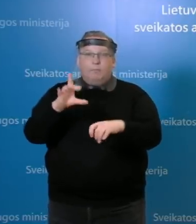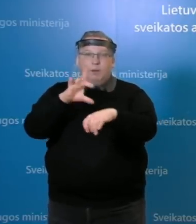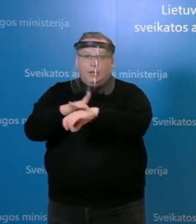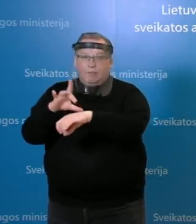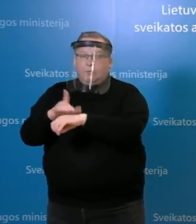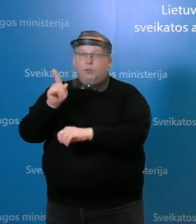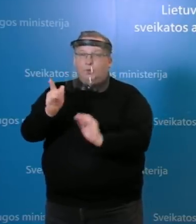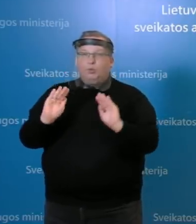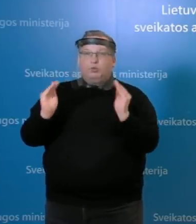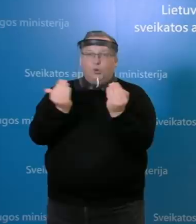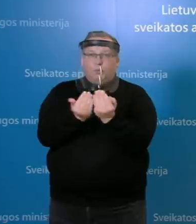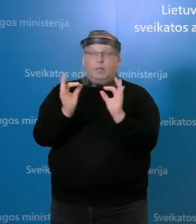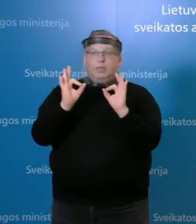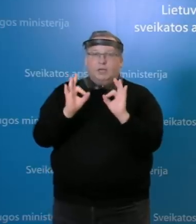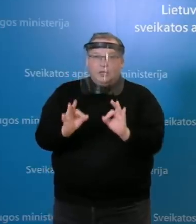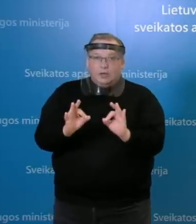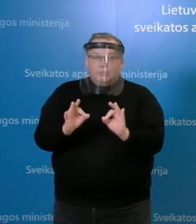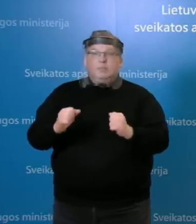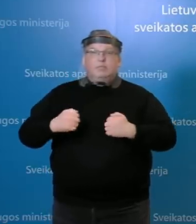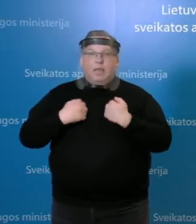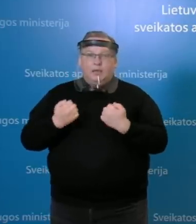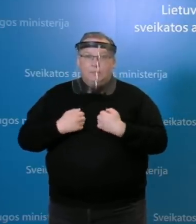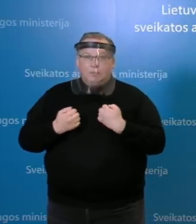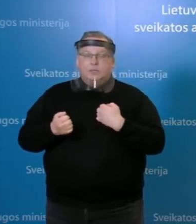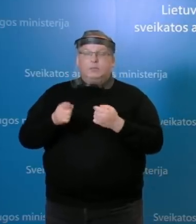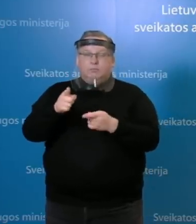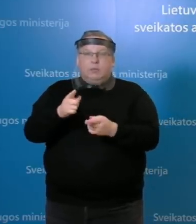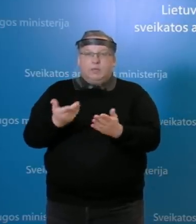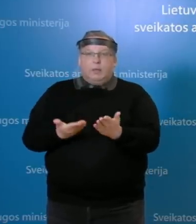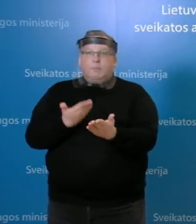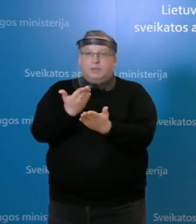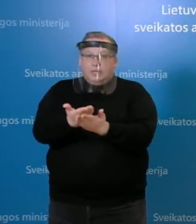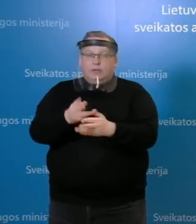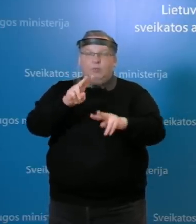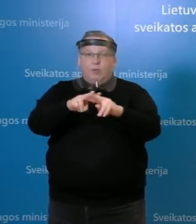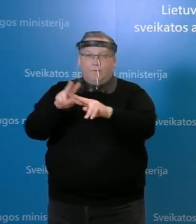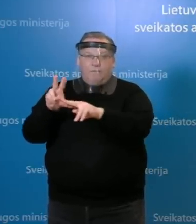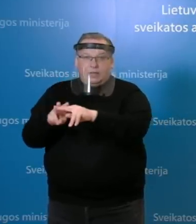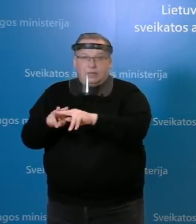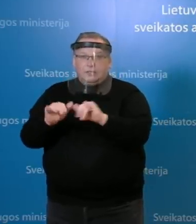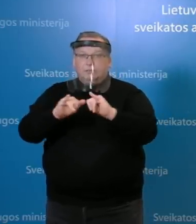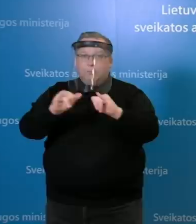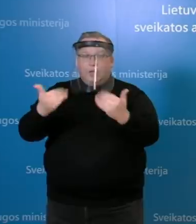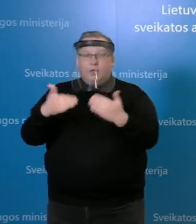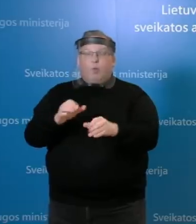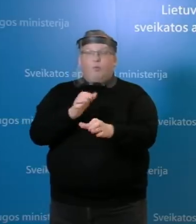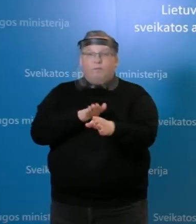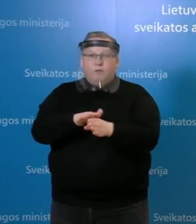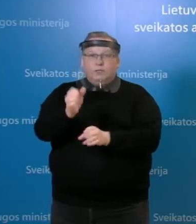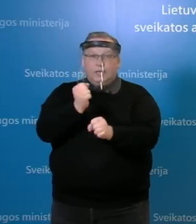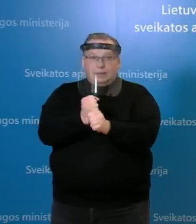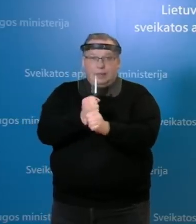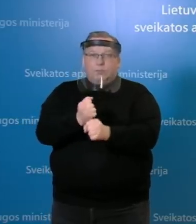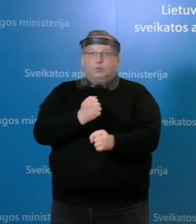izolėjimas ir tų priemonių tikrai yra įmamas ir kiekvieną dieną, kaip pristatau židinius, tai reiškia, kad jau vyksta darbas ir yra aiškinami